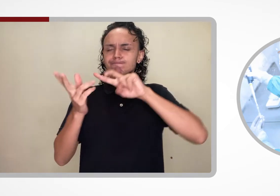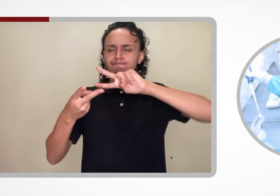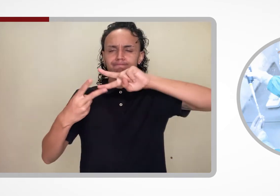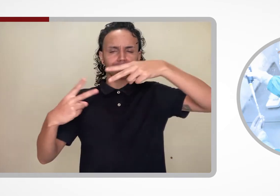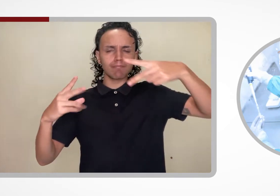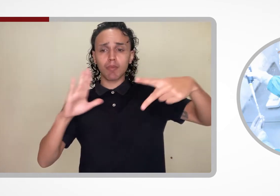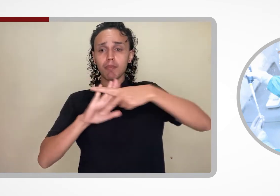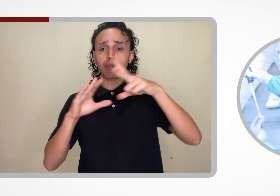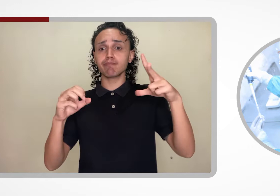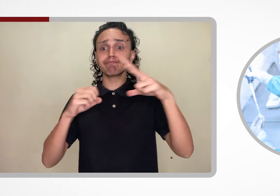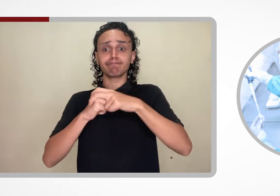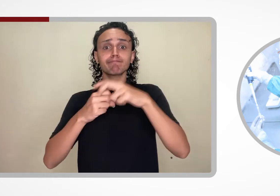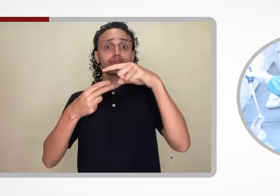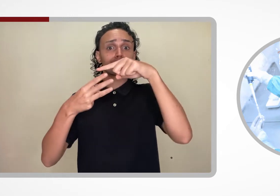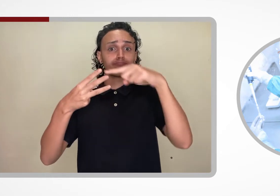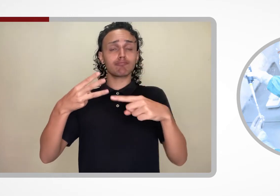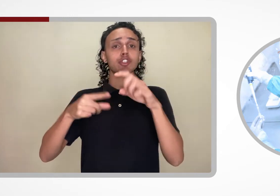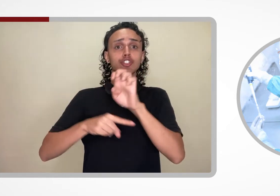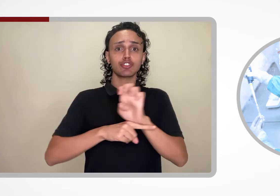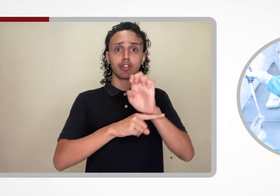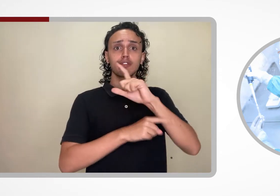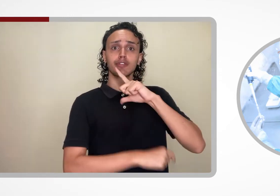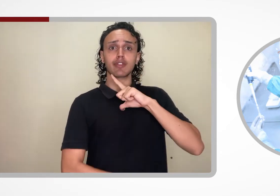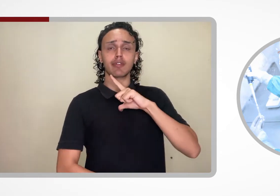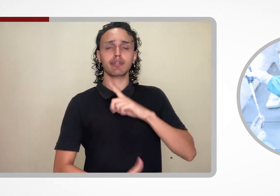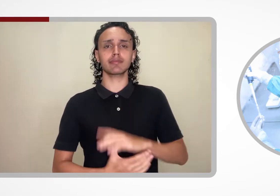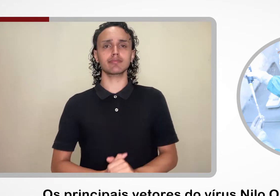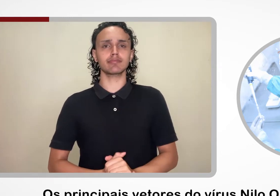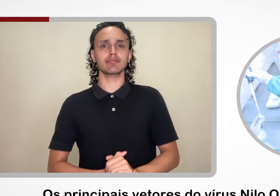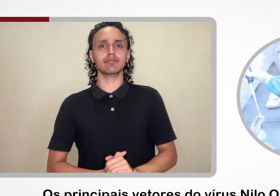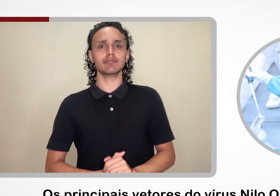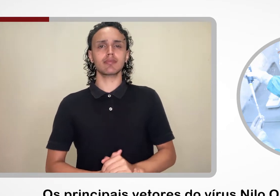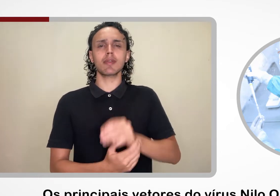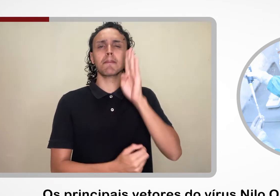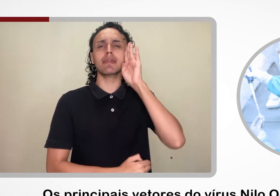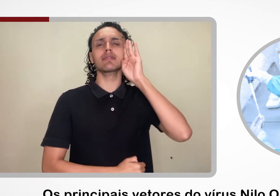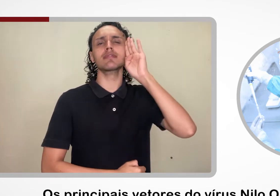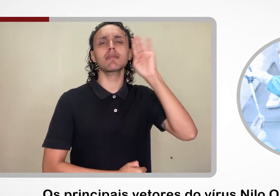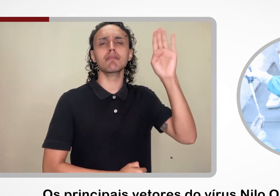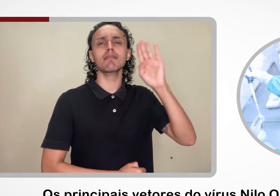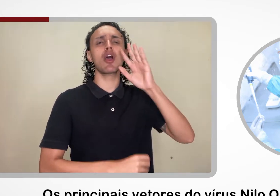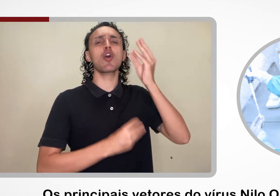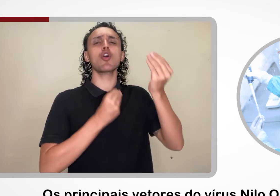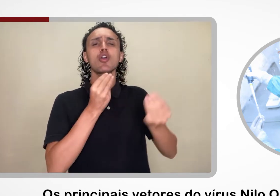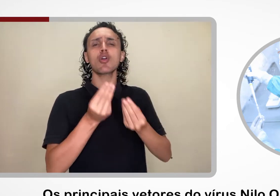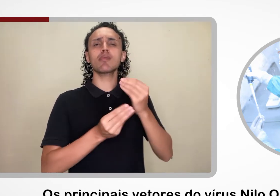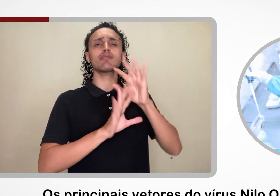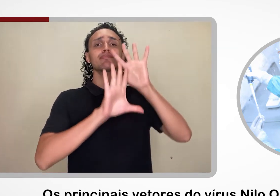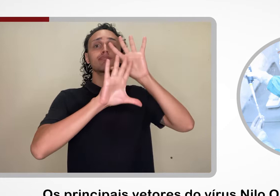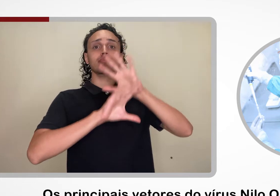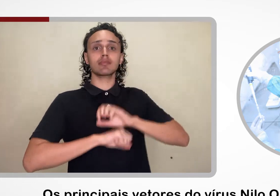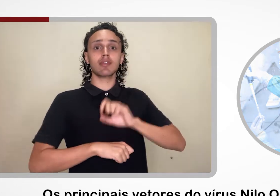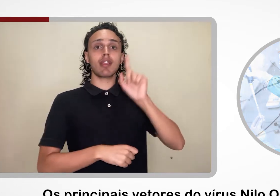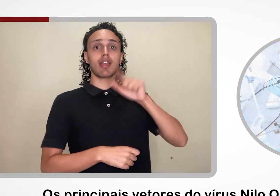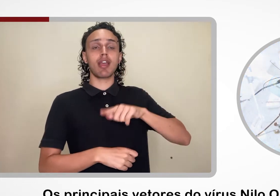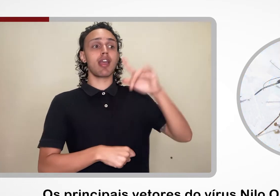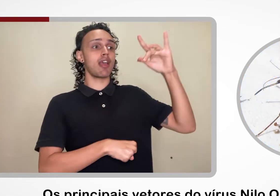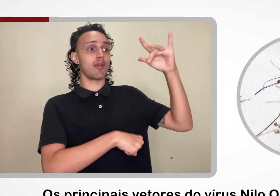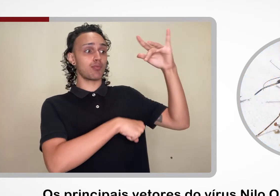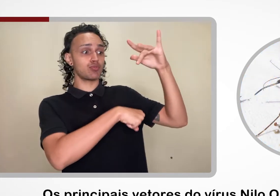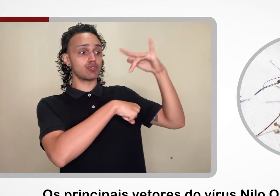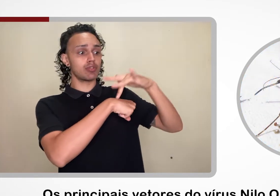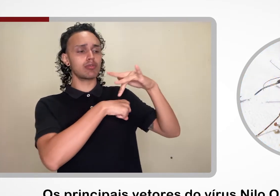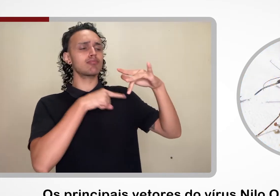-organismos nos três estados. Os principais vetores do vírus do Nilo Ocidental